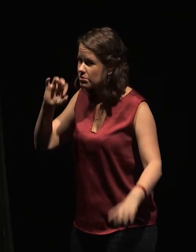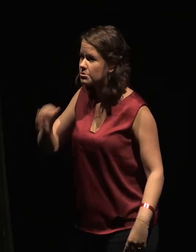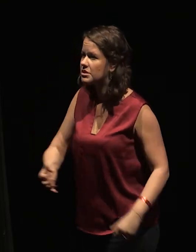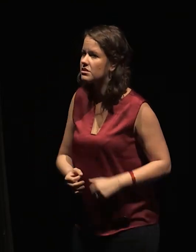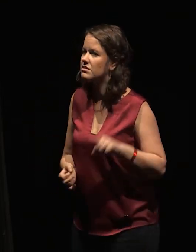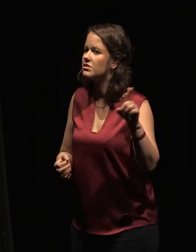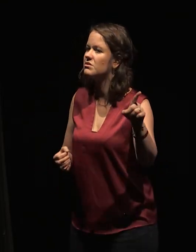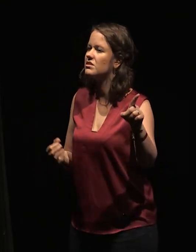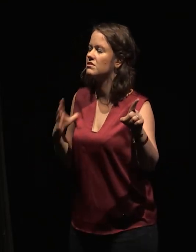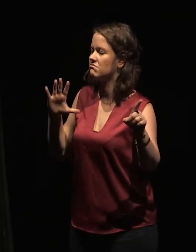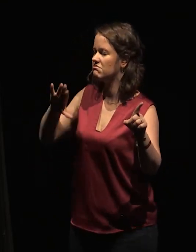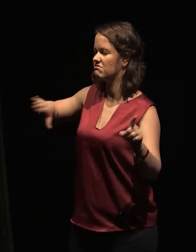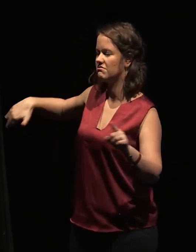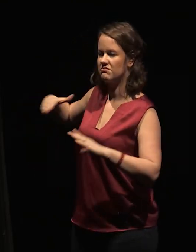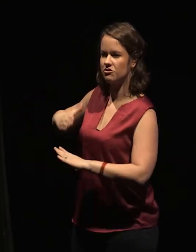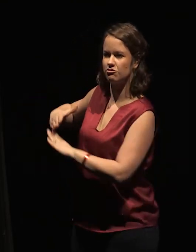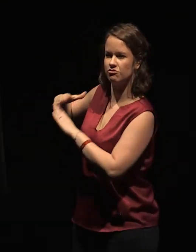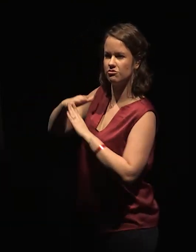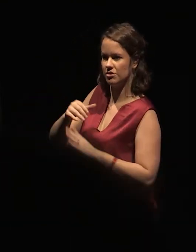les cache dans une toux précipitée puis les jette de côté.